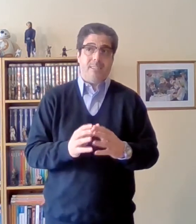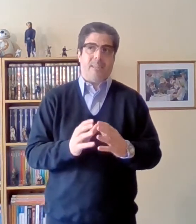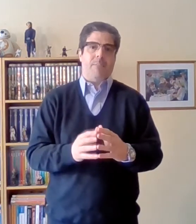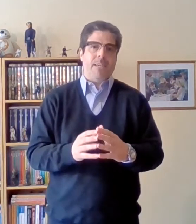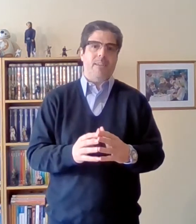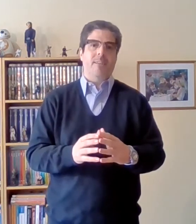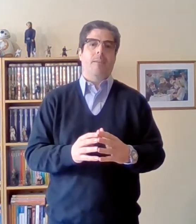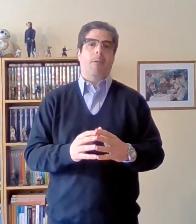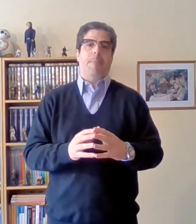también